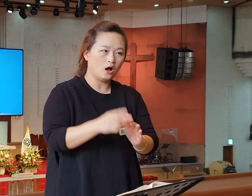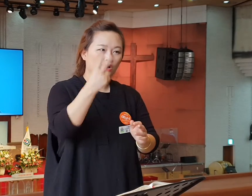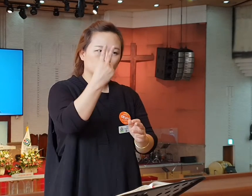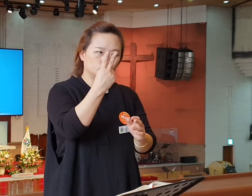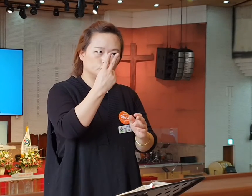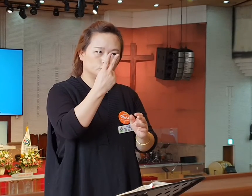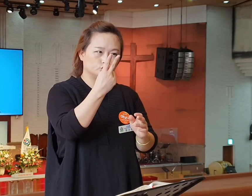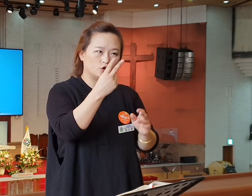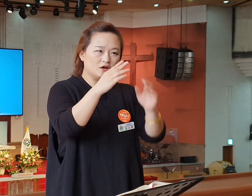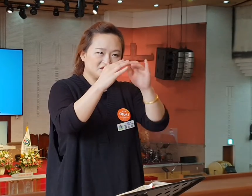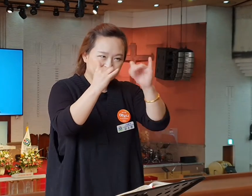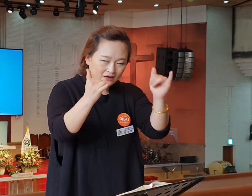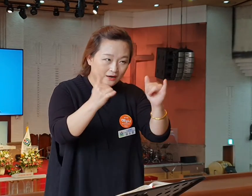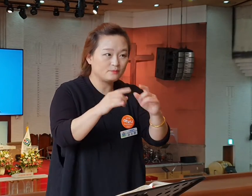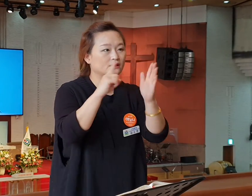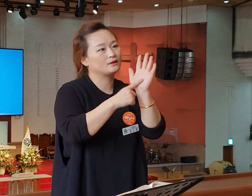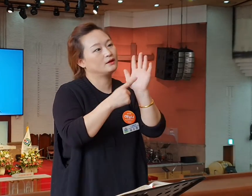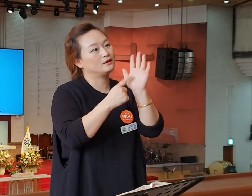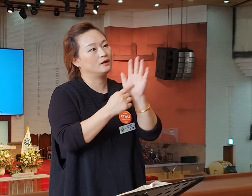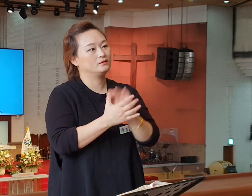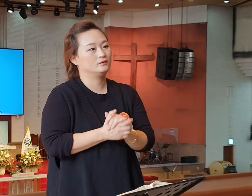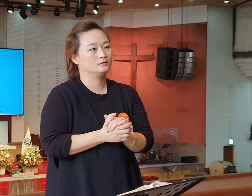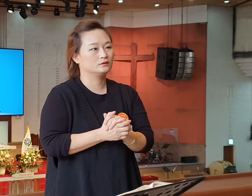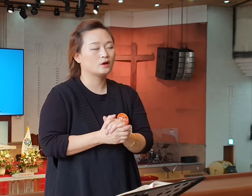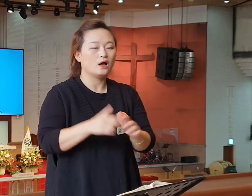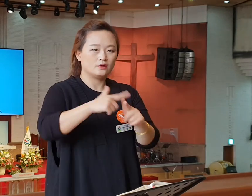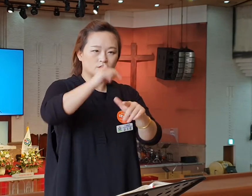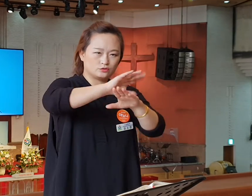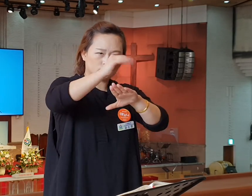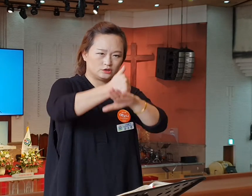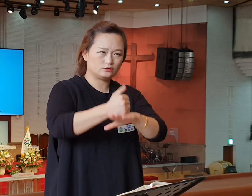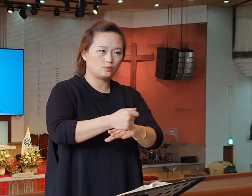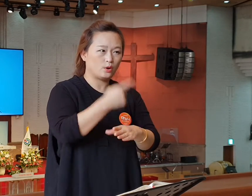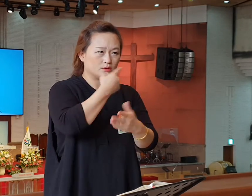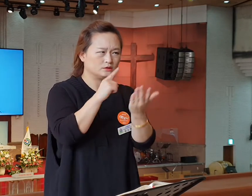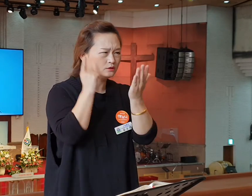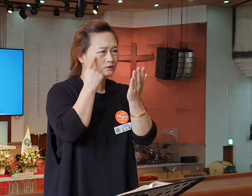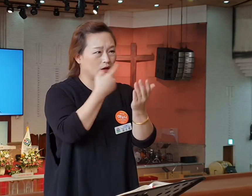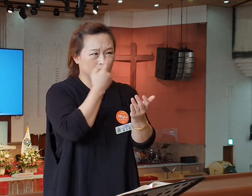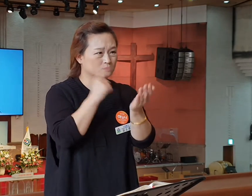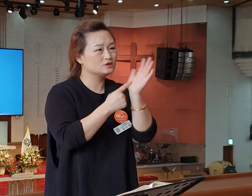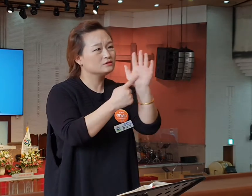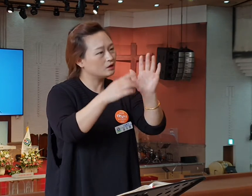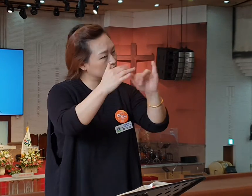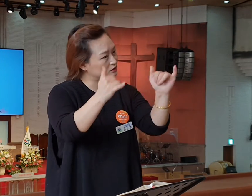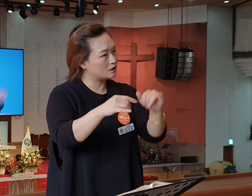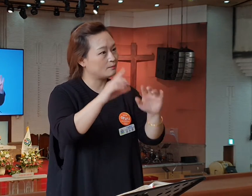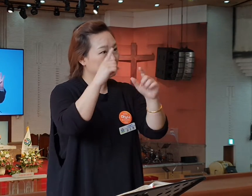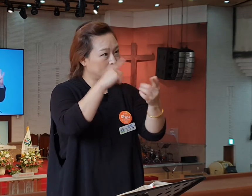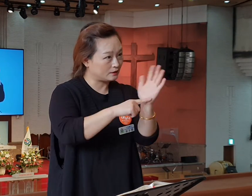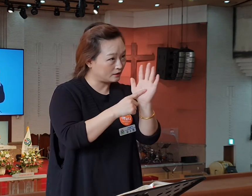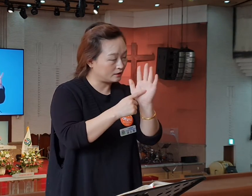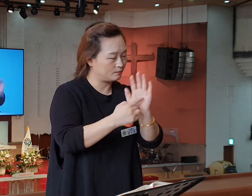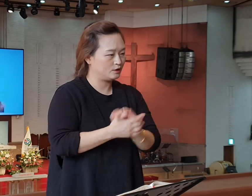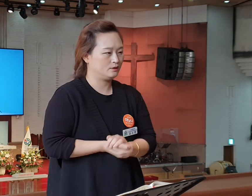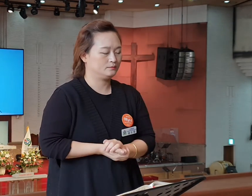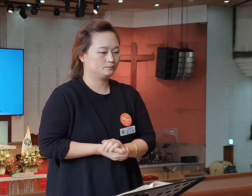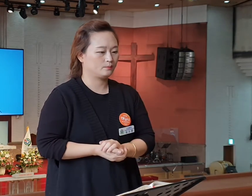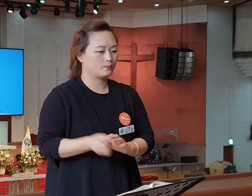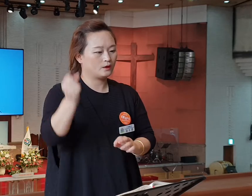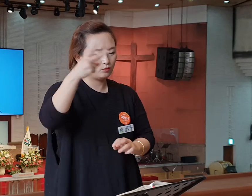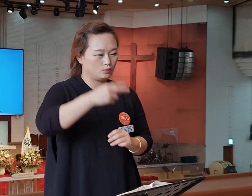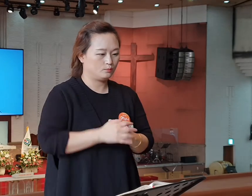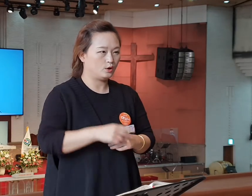두 초대라고 말하는 두 증인입니다. 예수의 손을 증인해요. 증거하는 사람입니다. 스가리아 4장에 보면 똑같은